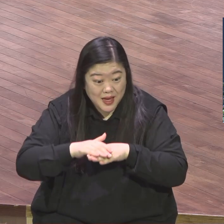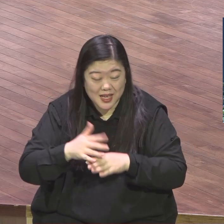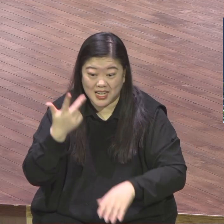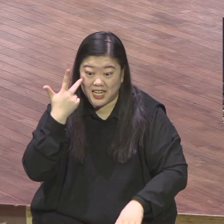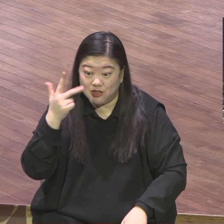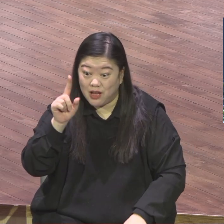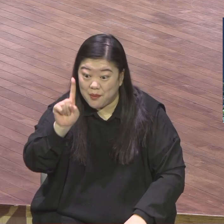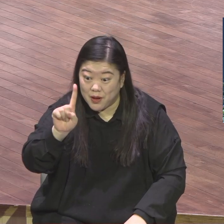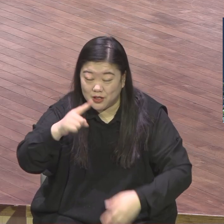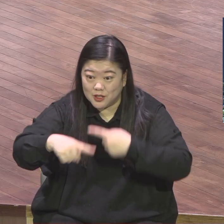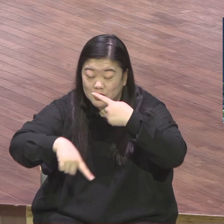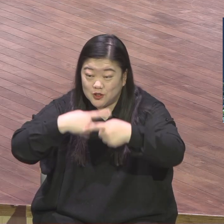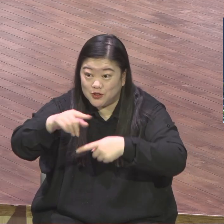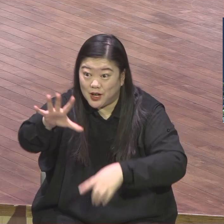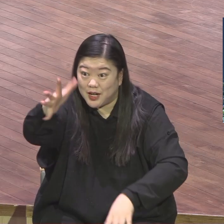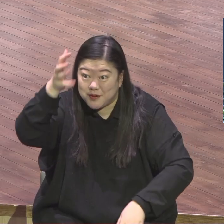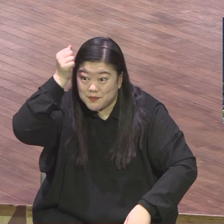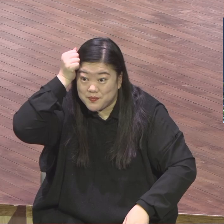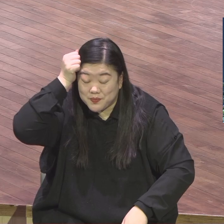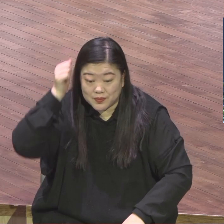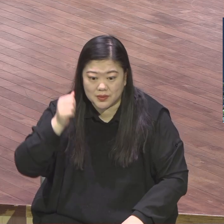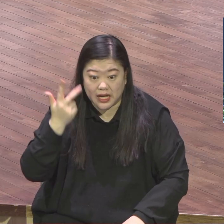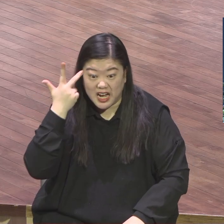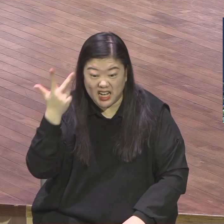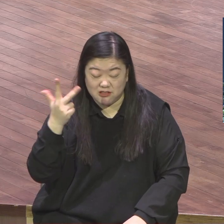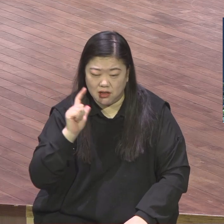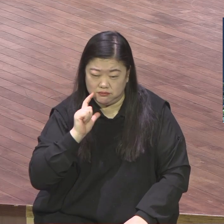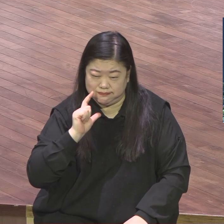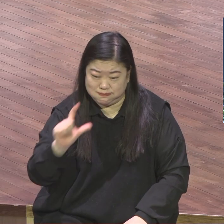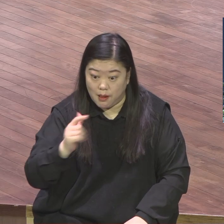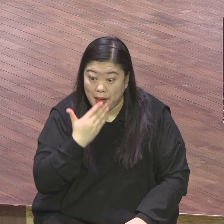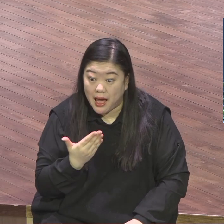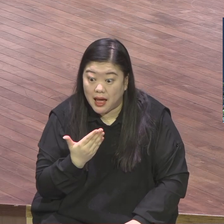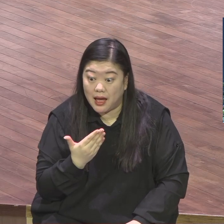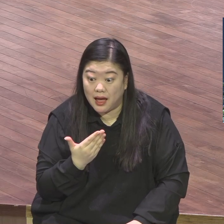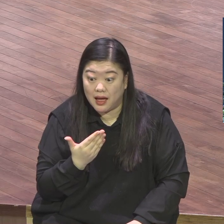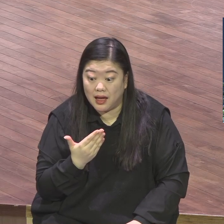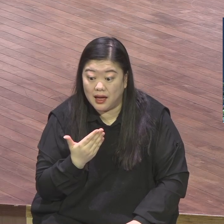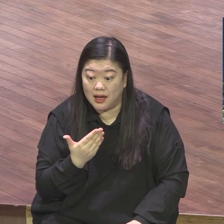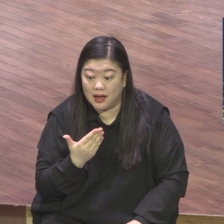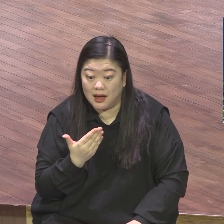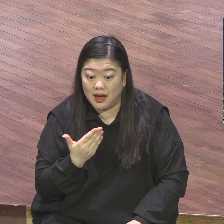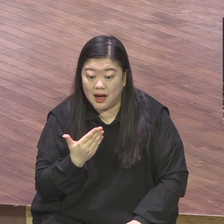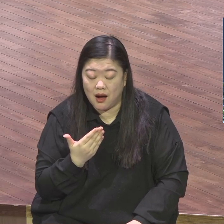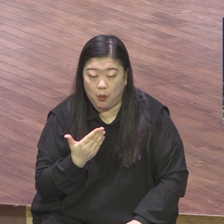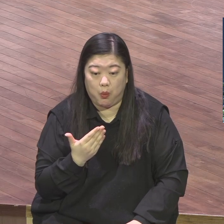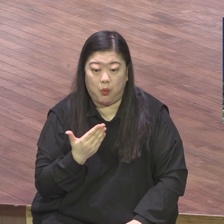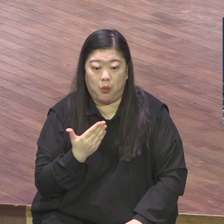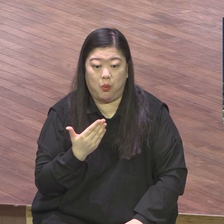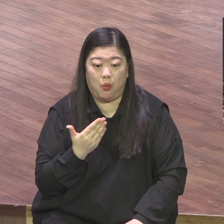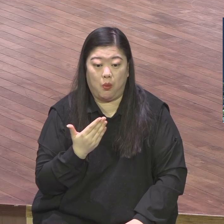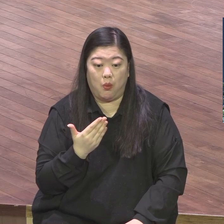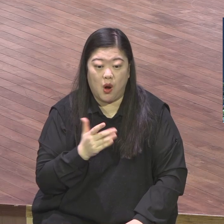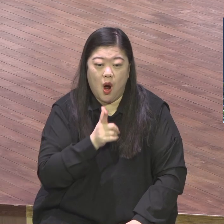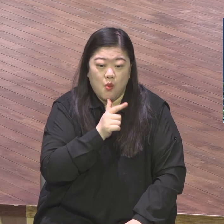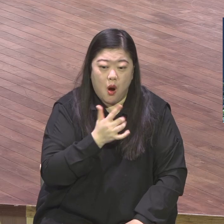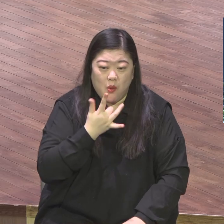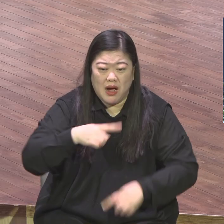그만하세요 그거 해봐야 아무 소용없습니다 더욱더 우리 교회에서는 안 통합니다 그거 하나님께서 성령을 역사하기